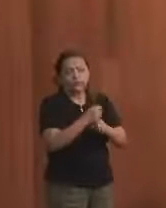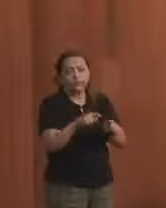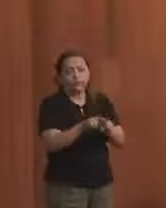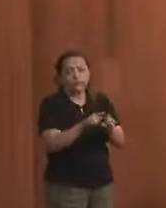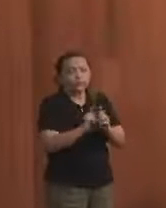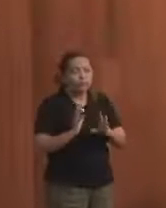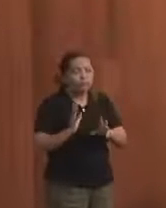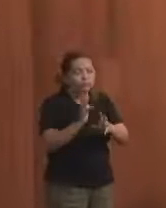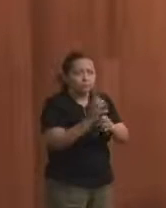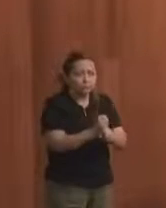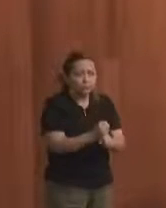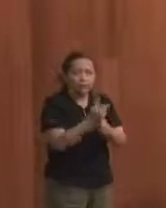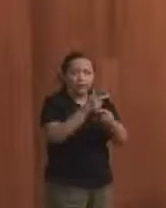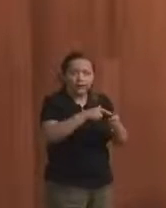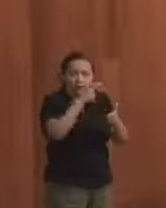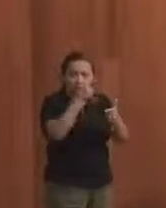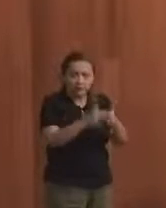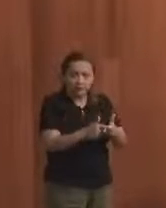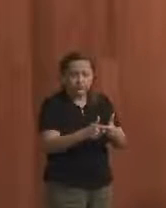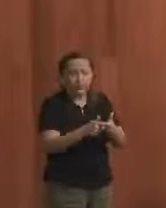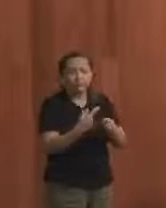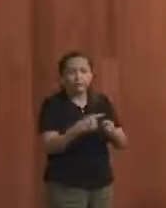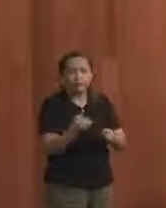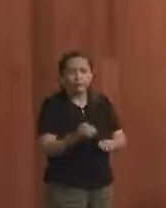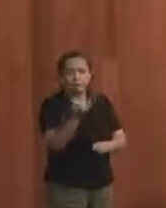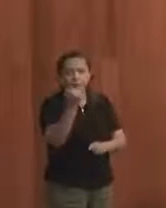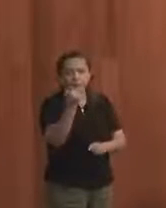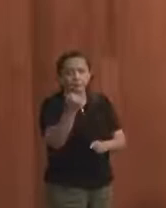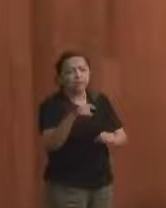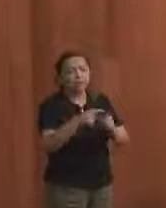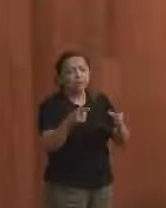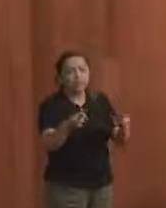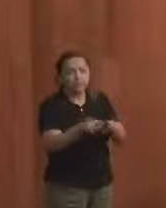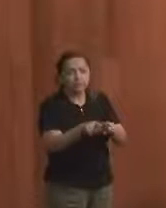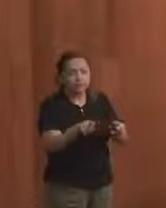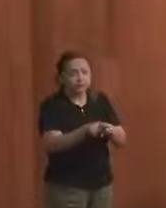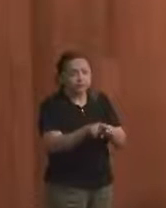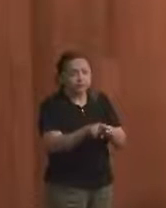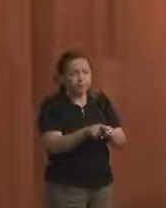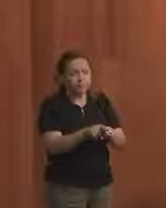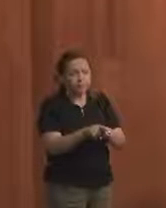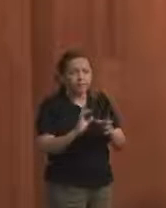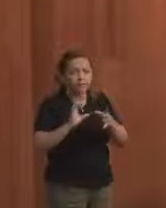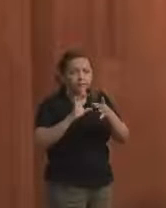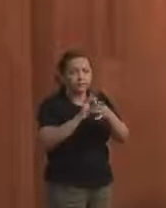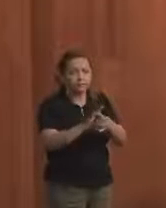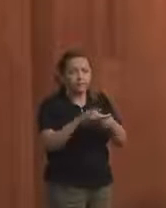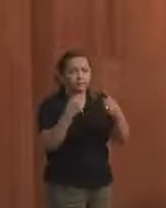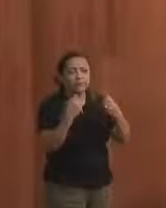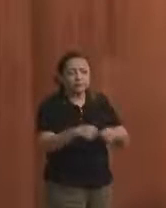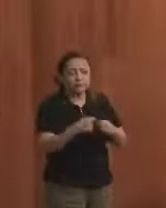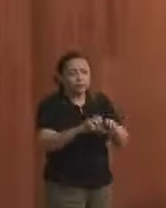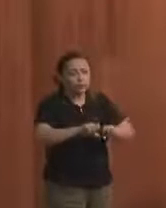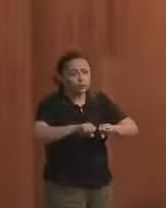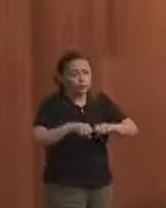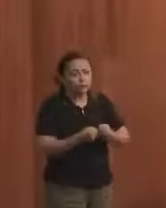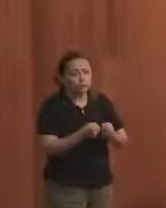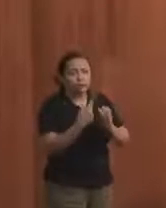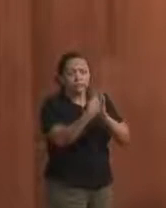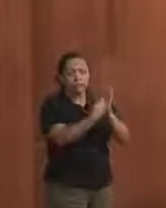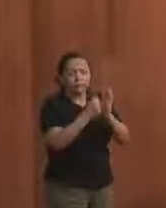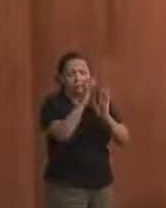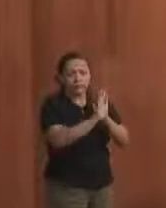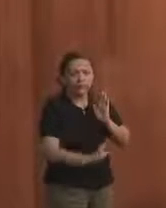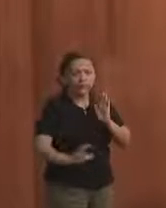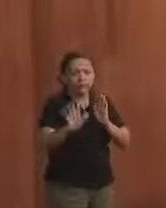convencionou-se repeti-lo, dada a sua importância, mas também reiteramos a necessidade do reforço do Programa Nacional